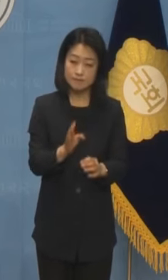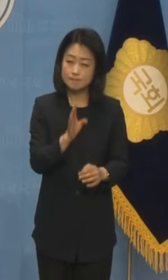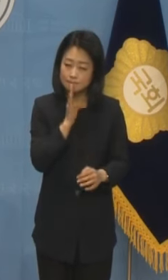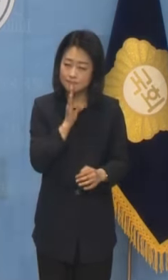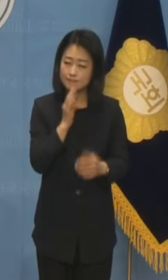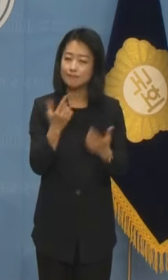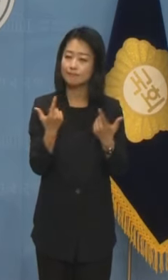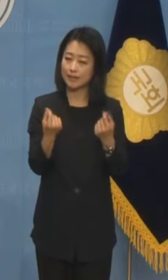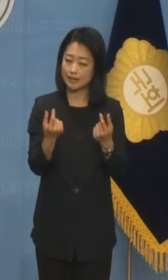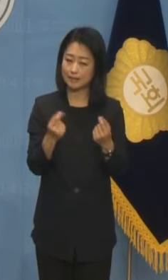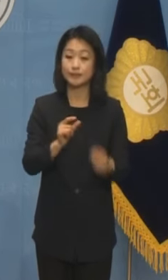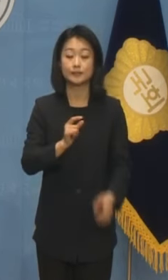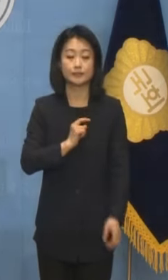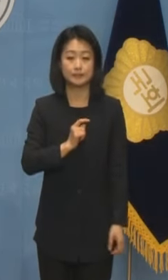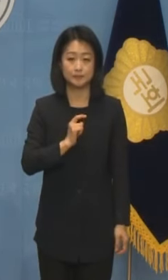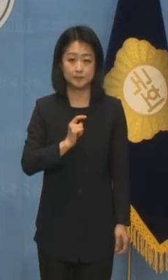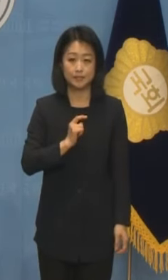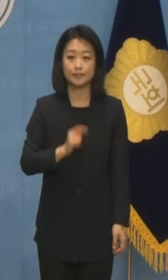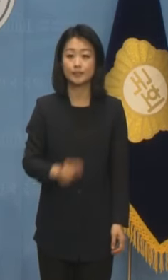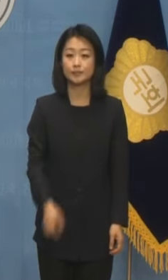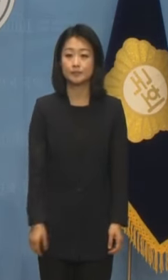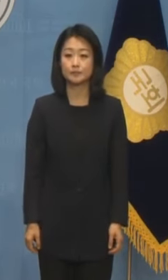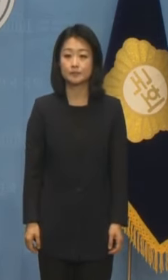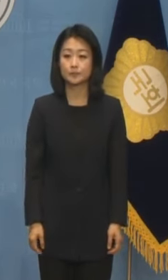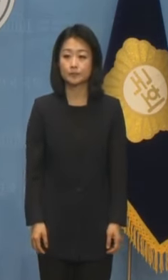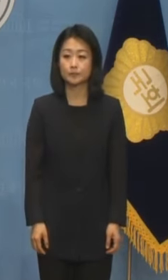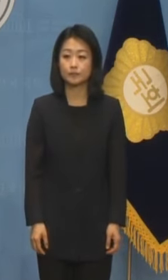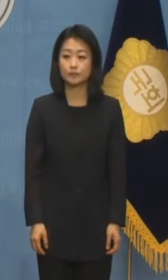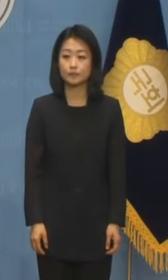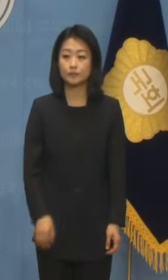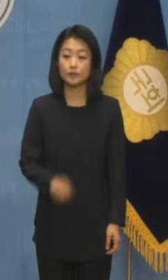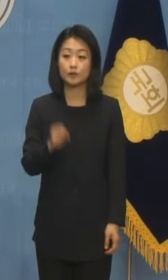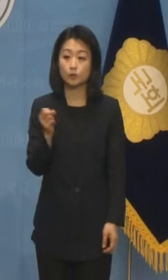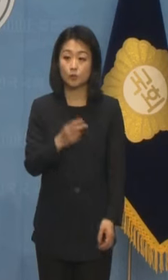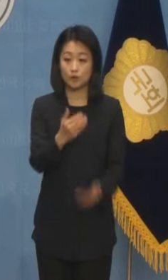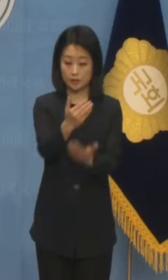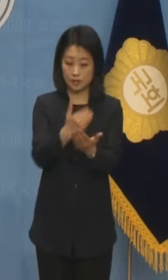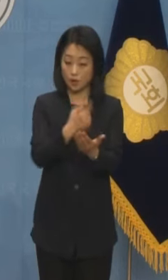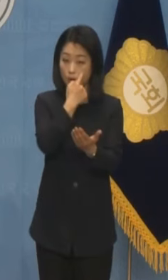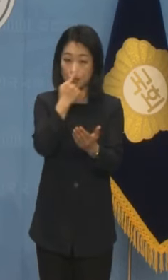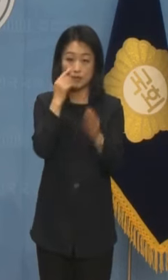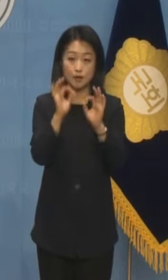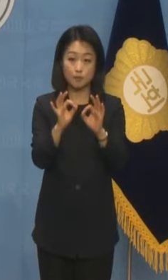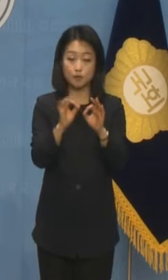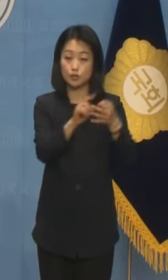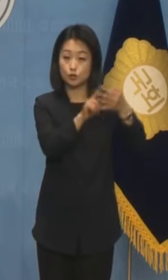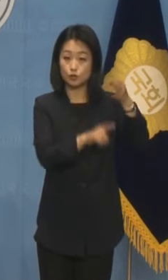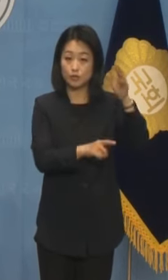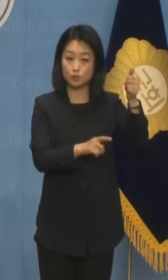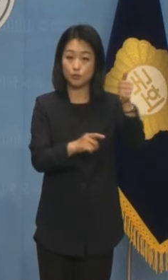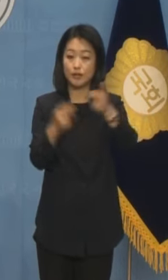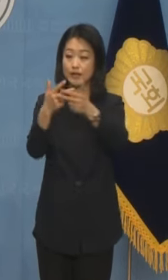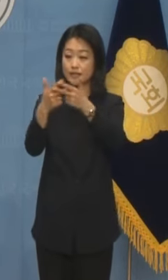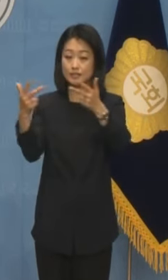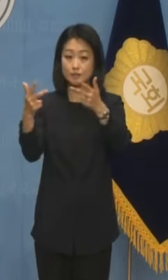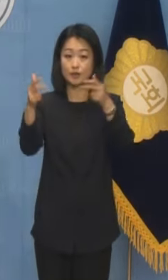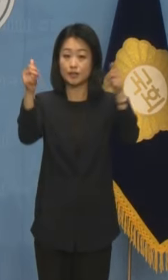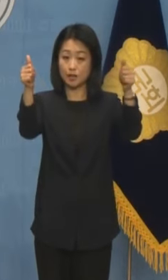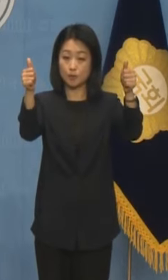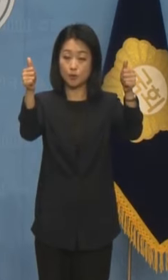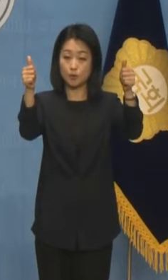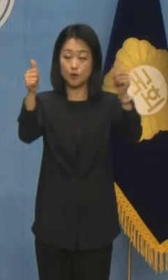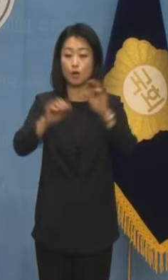합리적인 의심이 듭니다. 언론에 보도된 내용을 토대로 윤 대통령과 이재명 대표에게